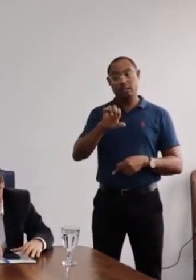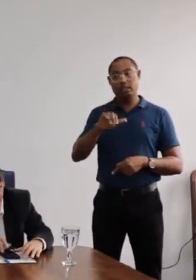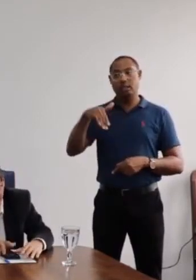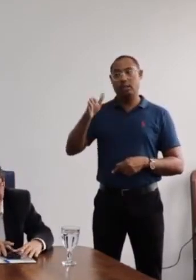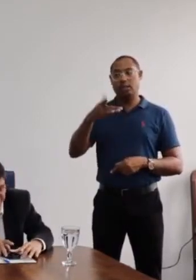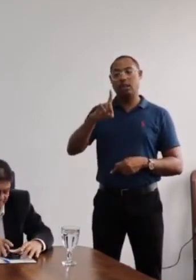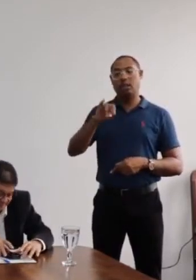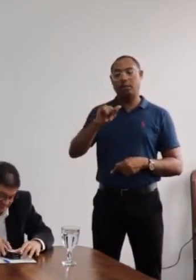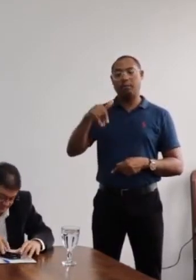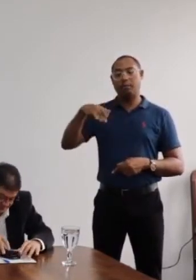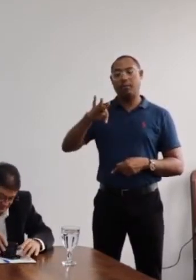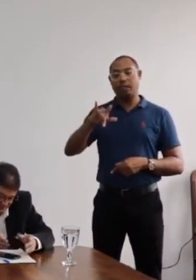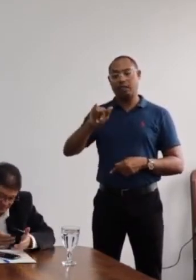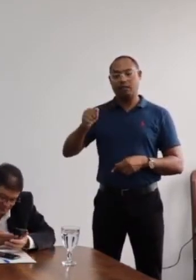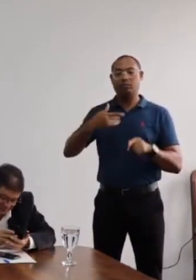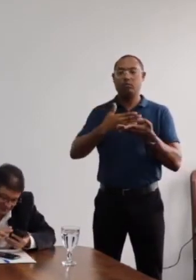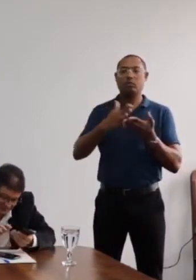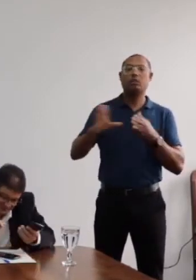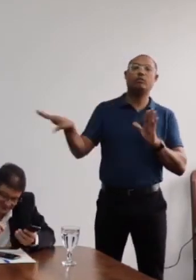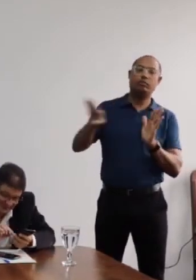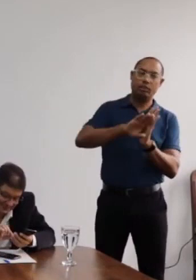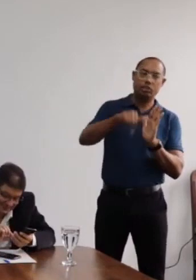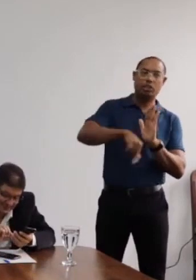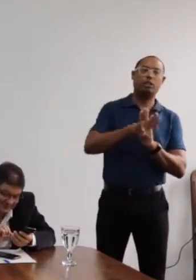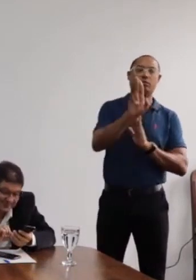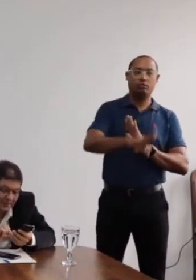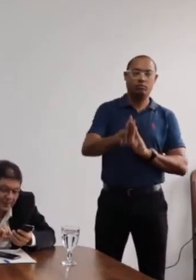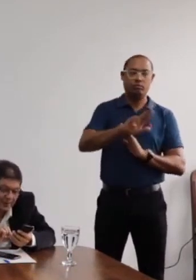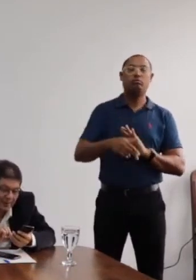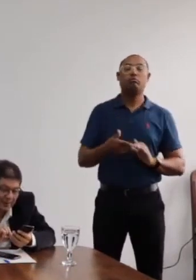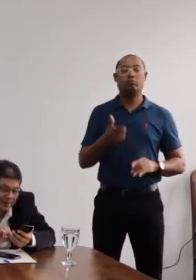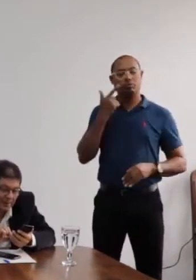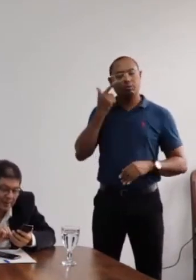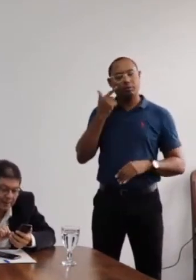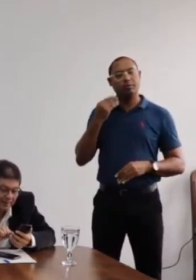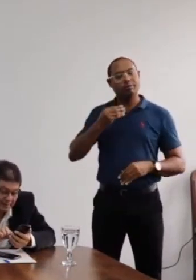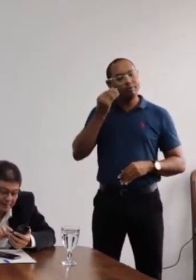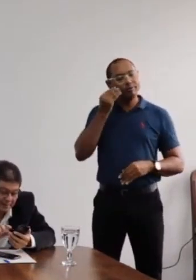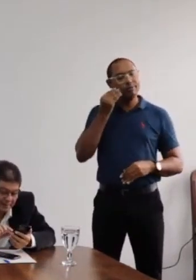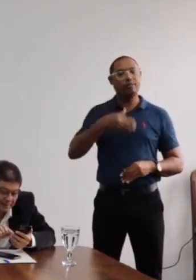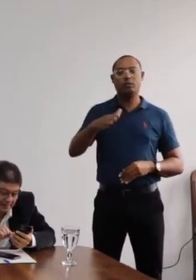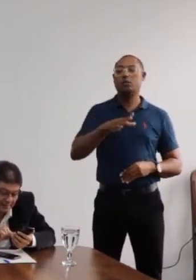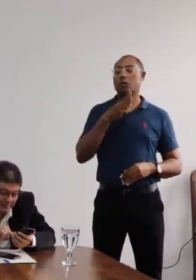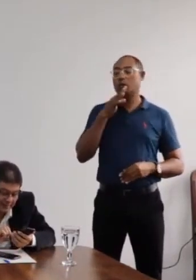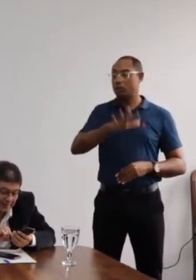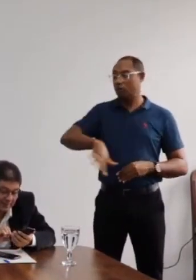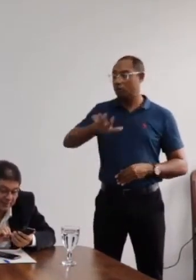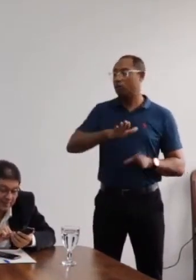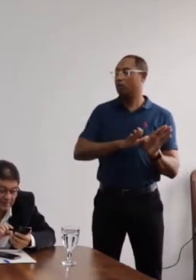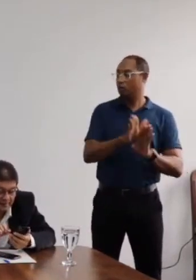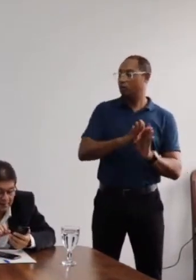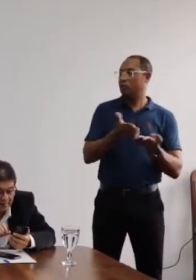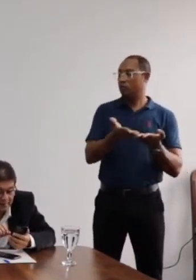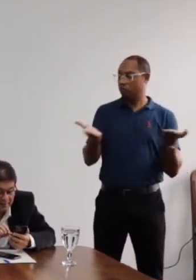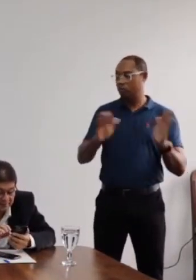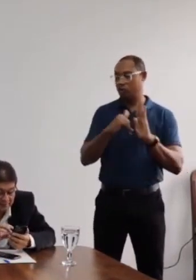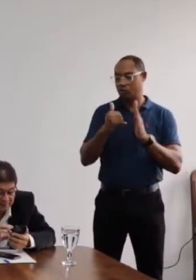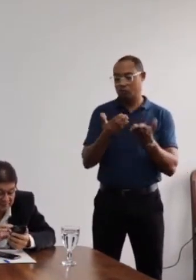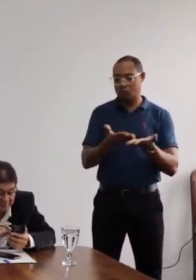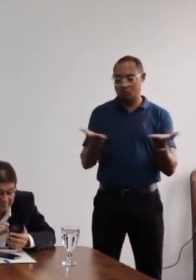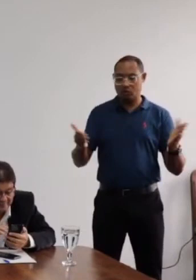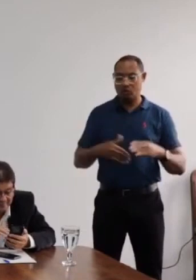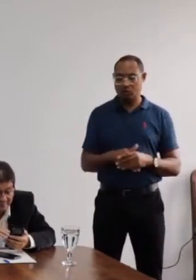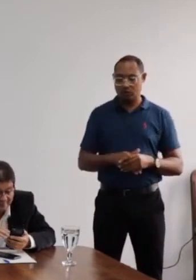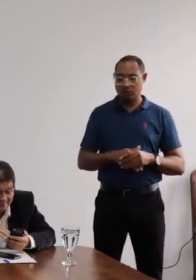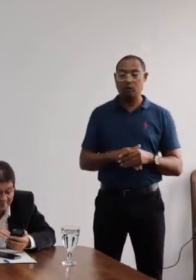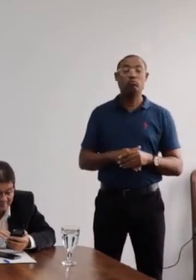recurso que chegará à universidade em forma de TED. Como já é de conhecimento dos conselheiros e conselheiras, esses